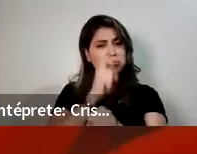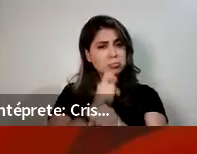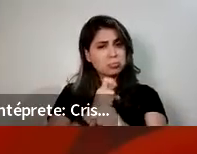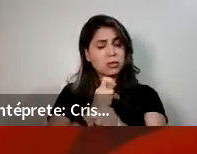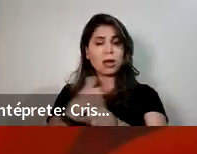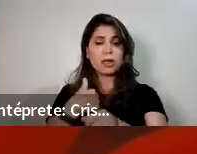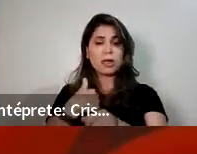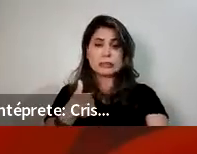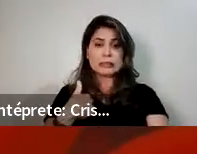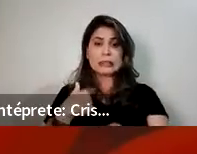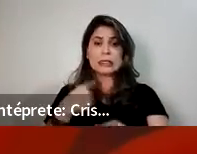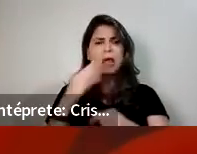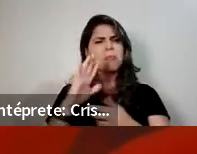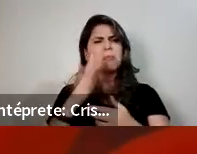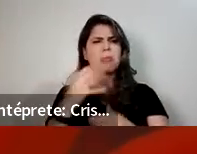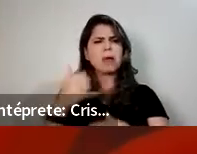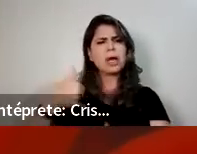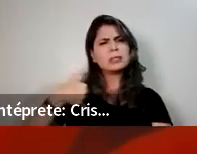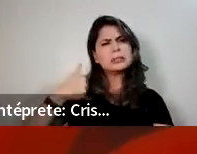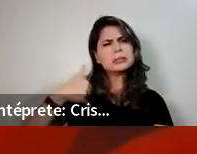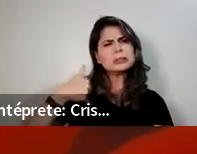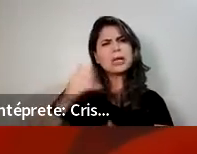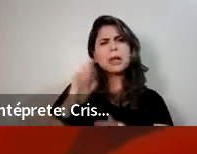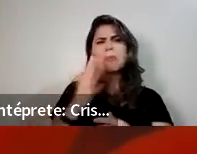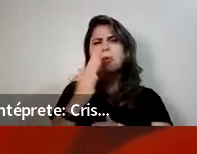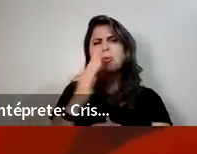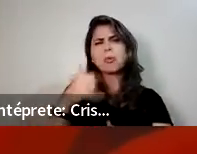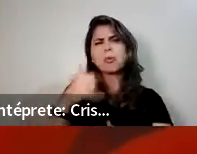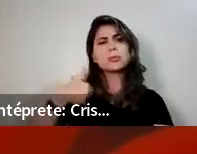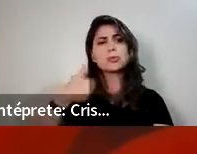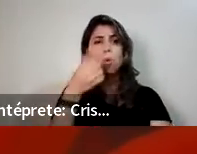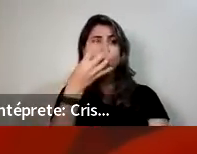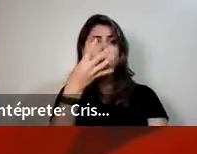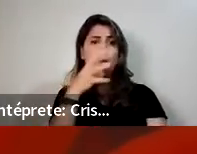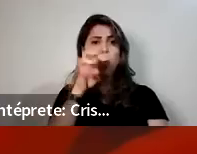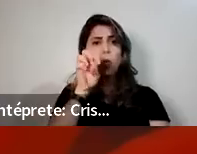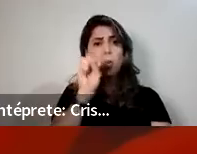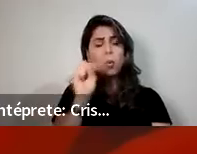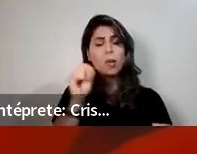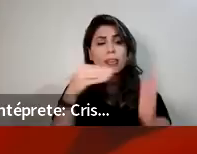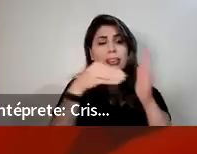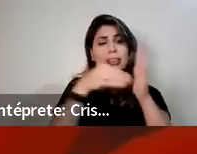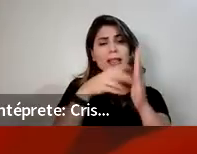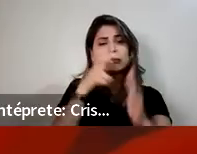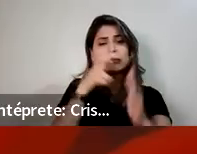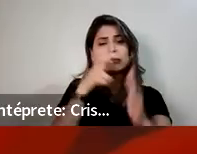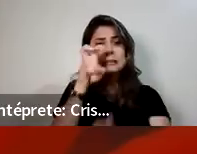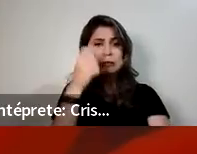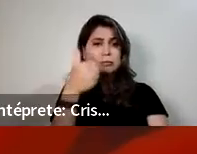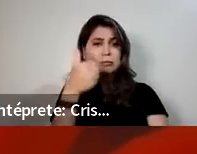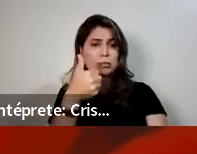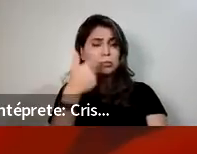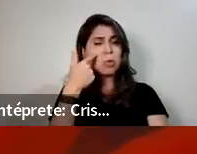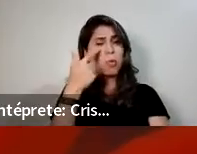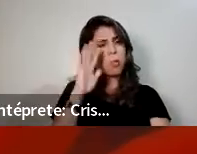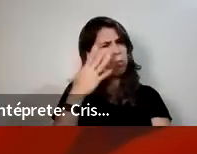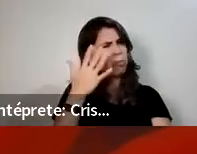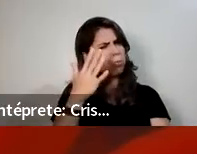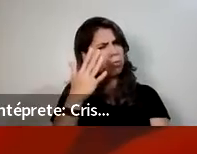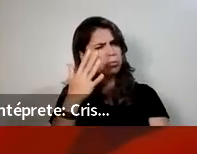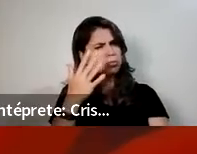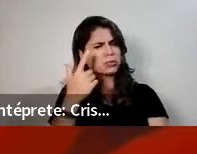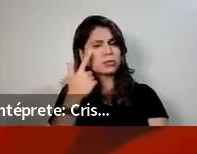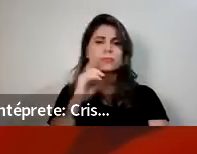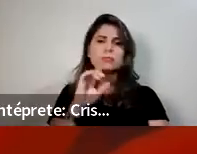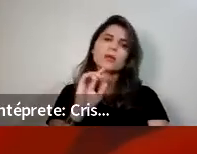Costuma ocorrer, em média, entre os 48 e 51 anos, tá? Em média. A